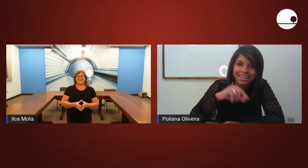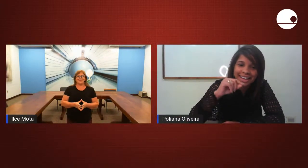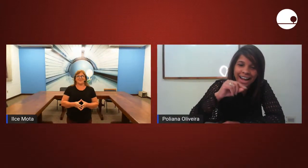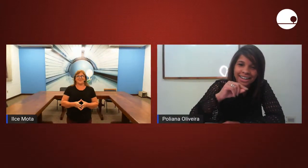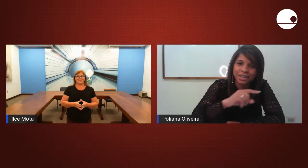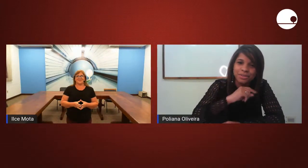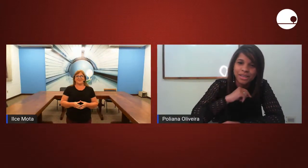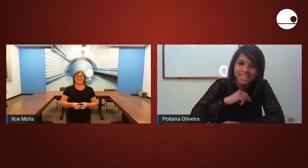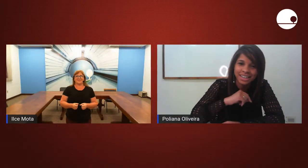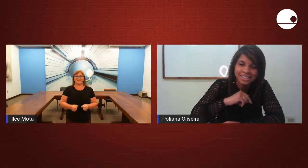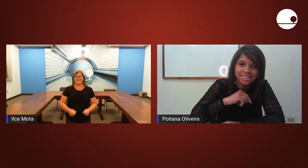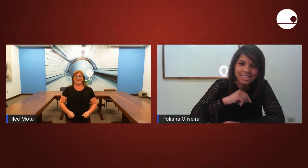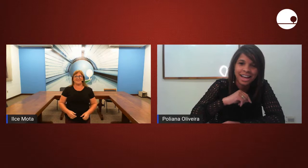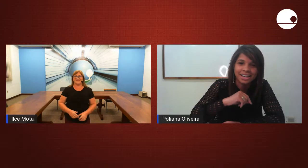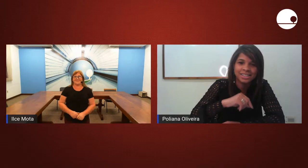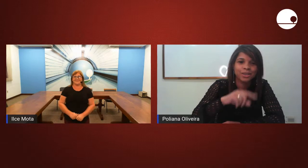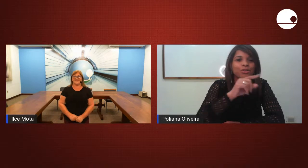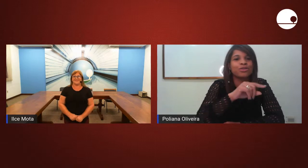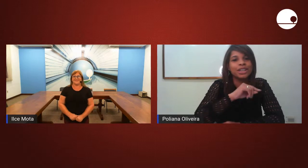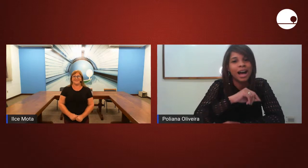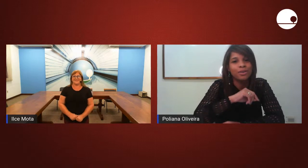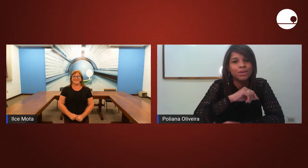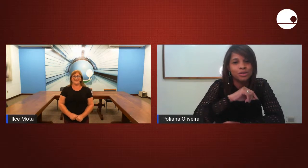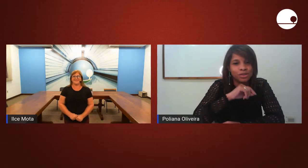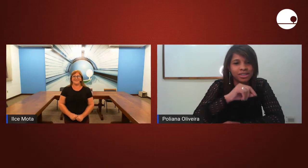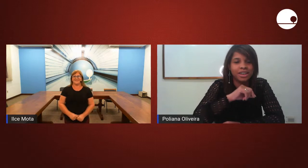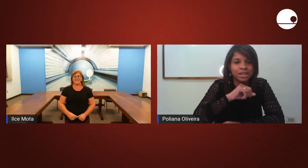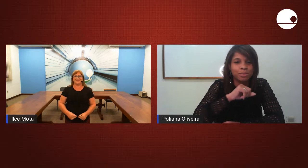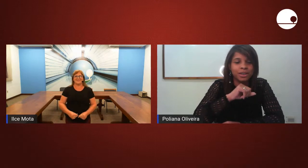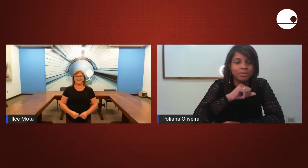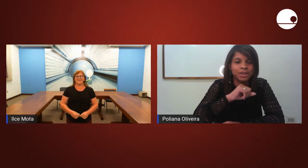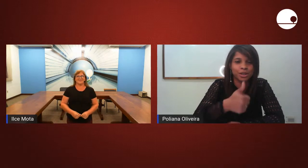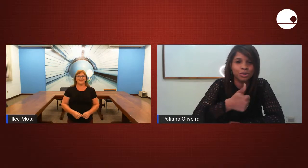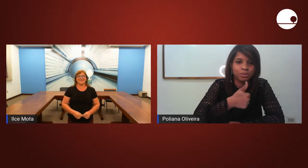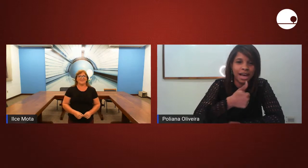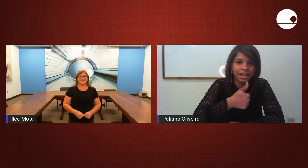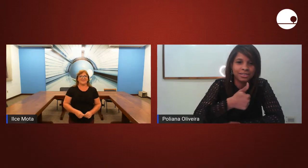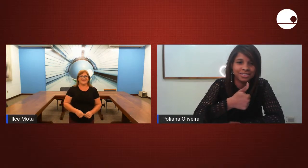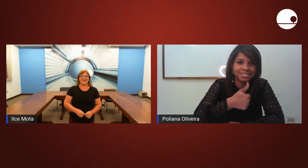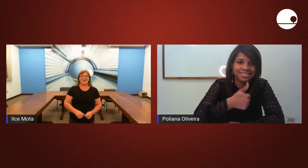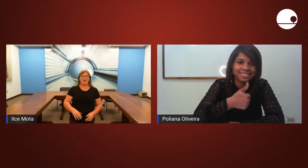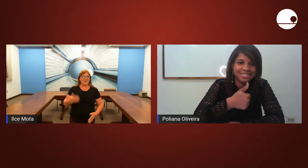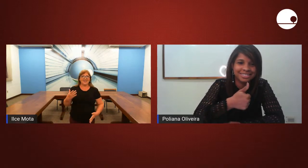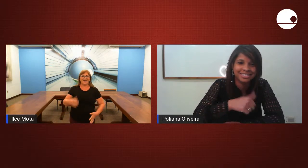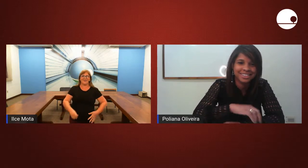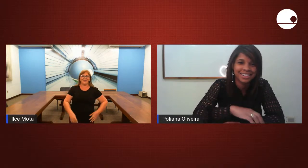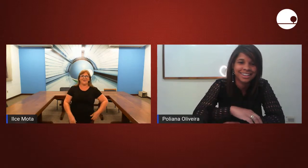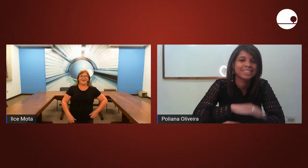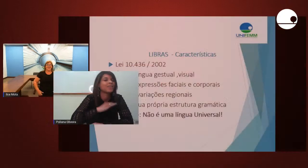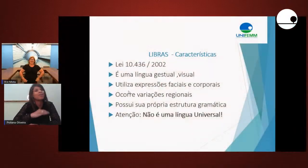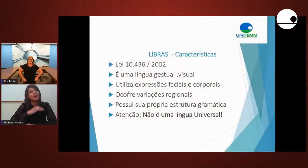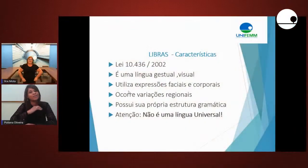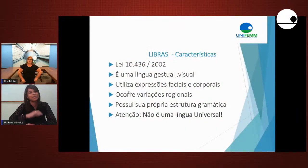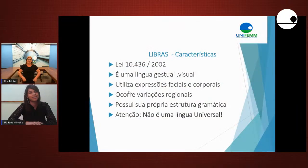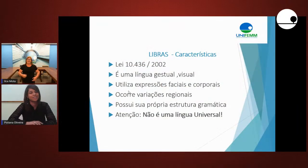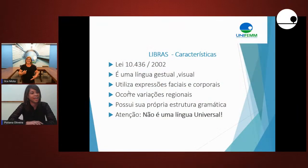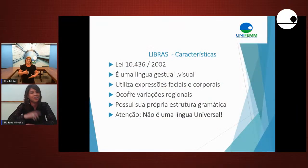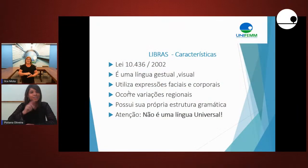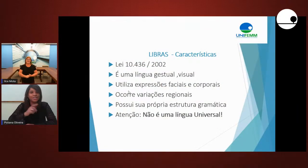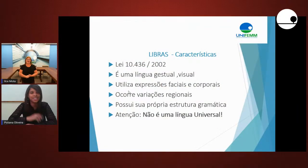na língua brasileira de sinais? No final, isso você vai responder para a gente. Combinado? Combinado. Então, ótimo. Quero ver